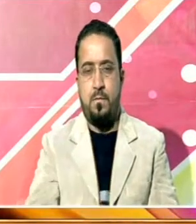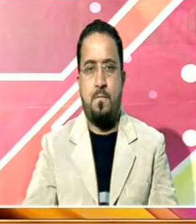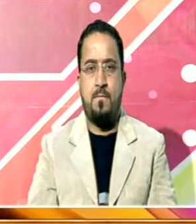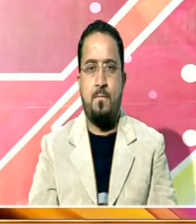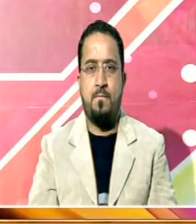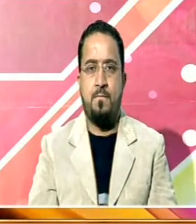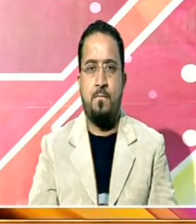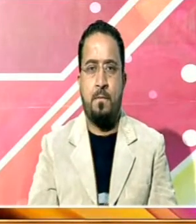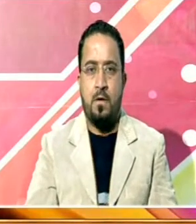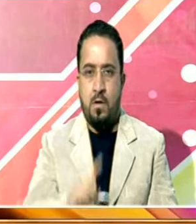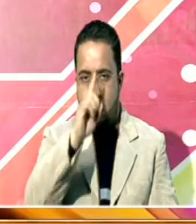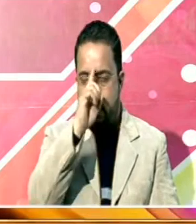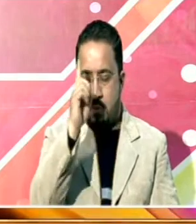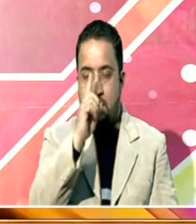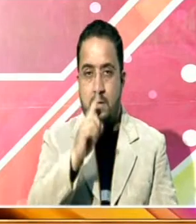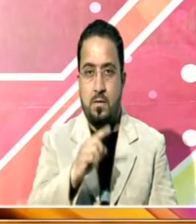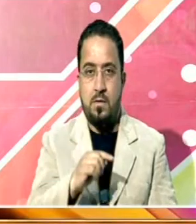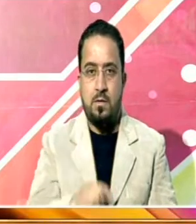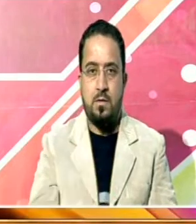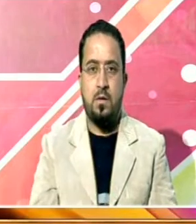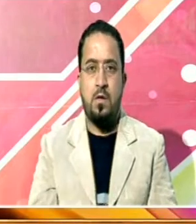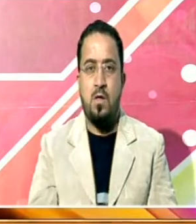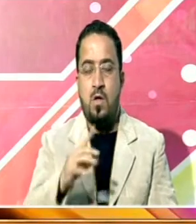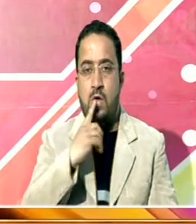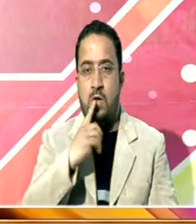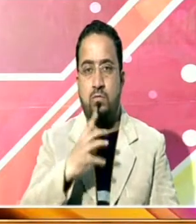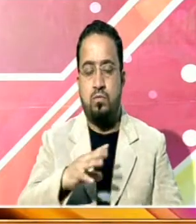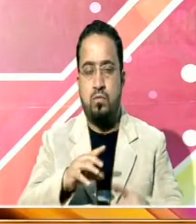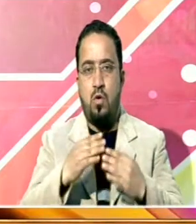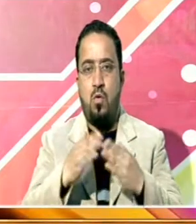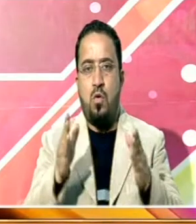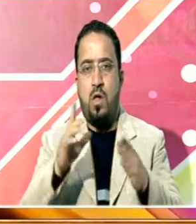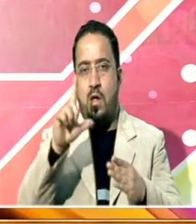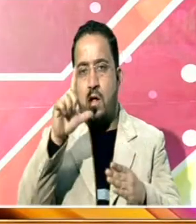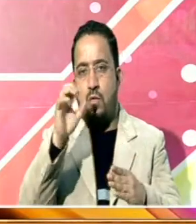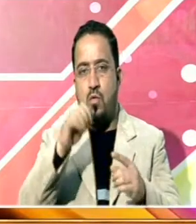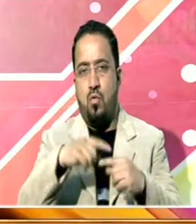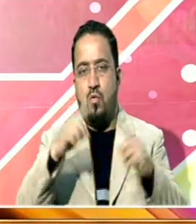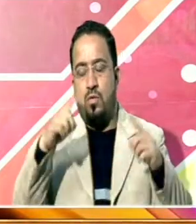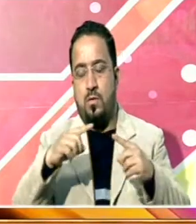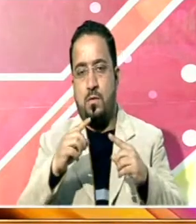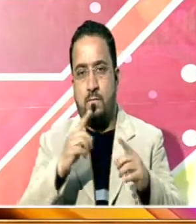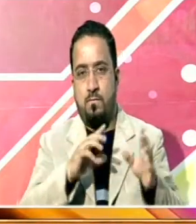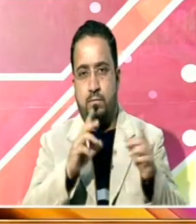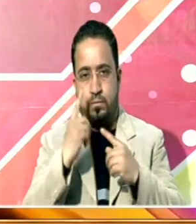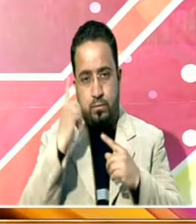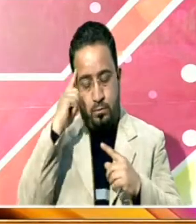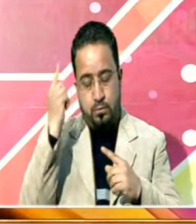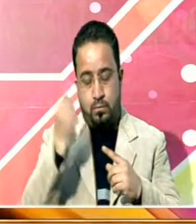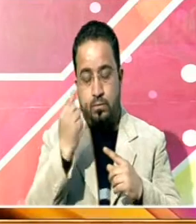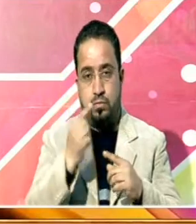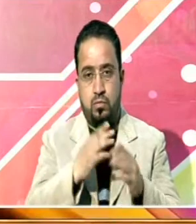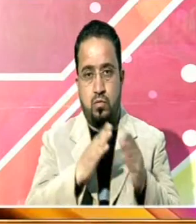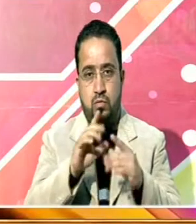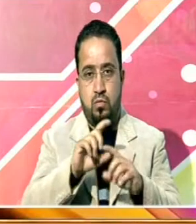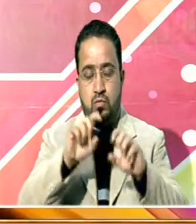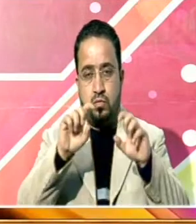اور بھارتیوں کے لیے مزید ہمساہ ملکوں کی سرد کھولنے کے لیے راہیں تلاش کی جا رہی ہے